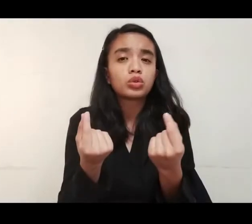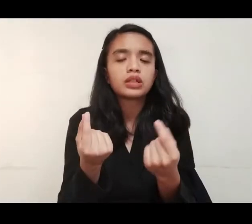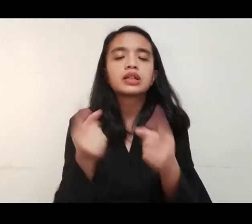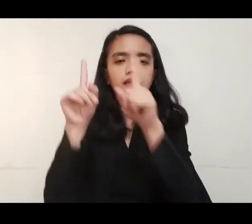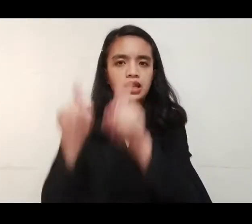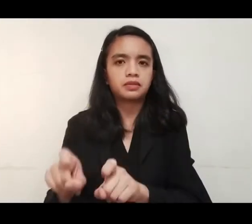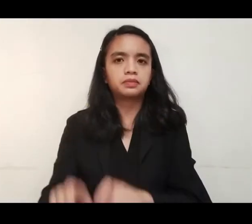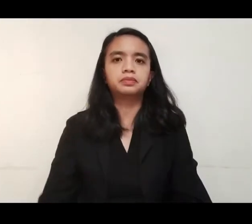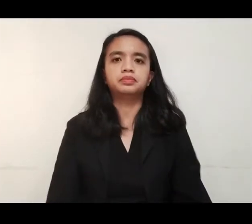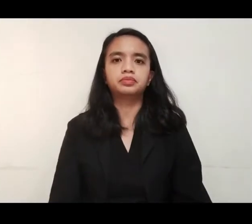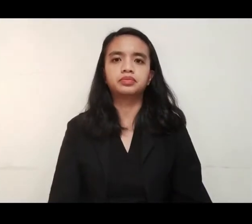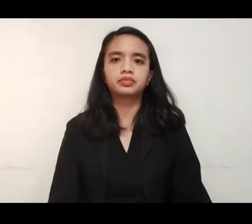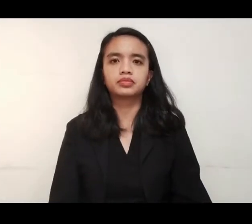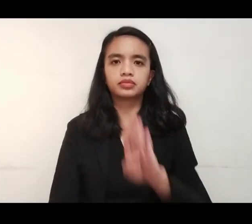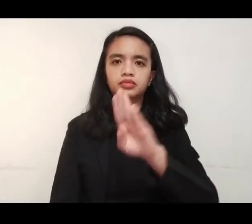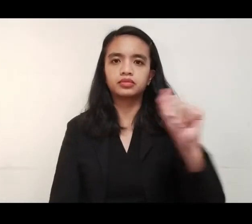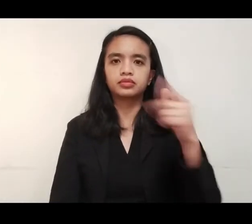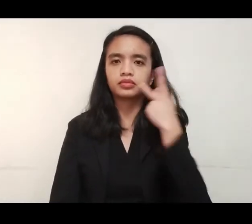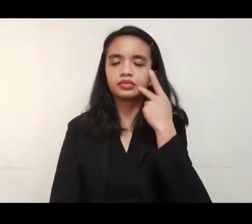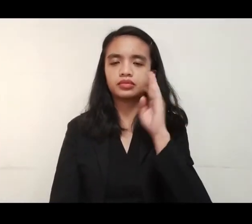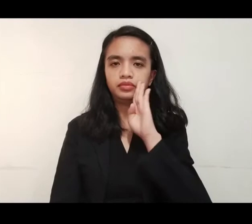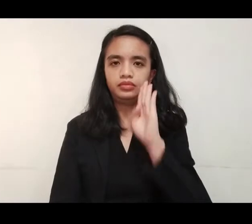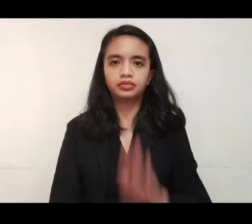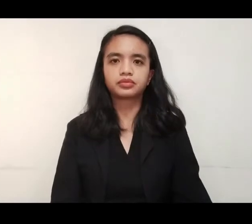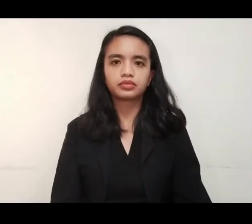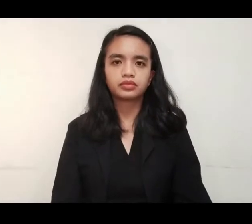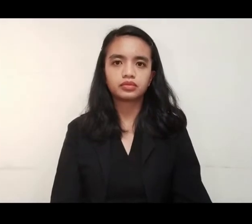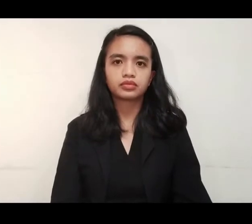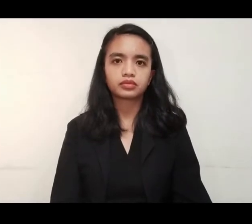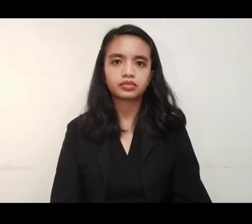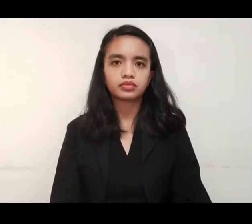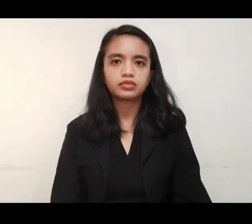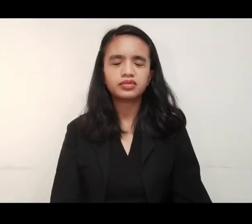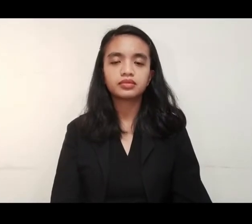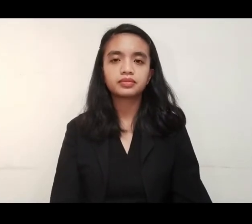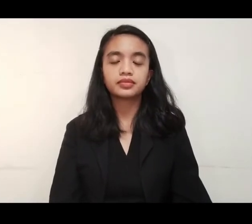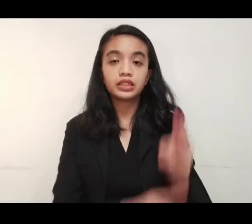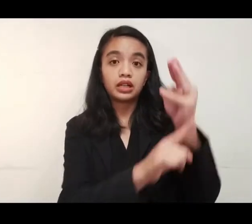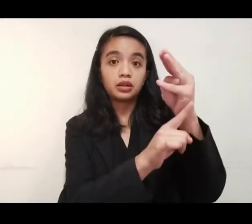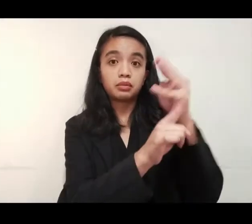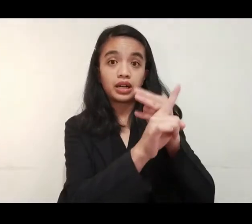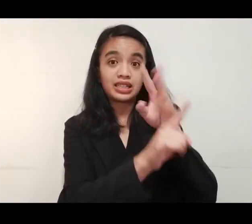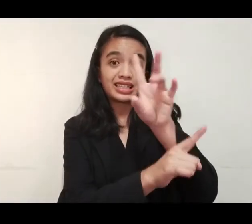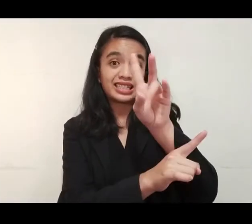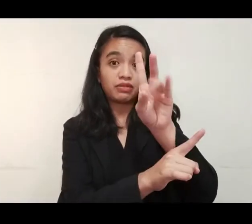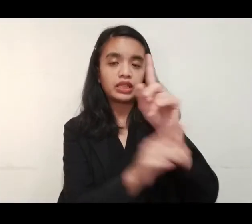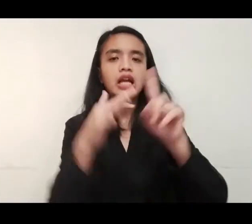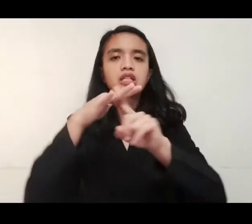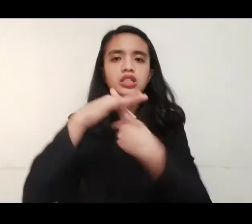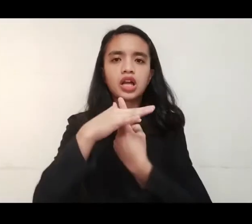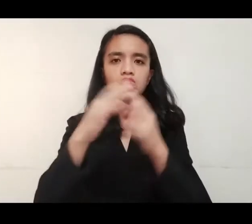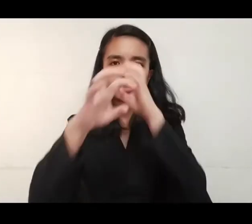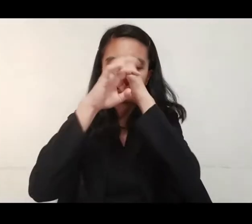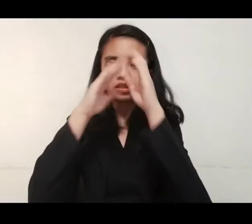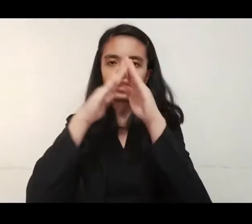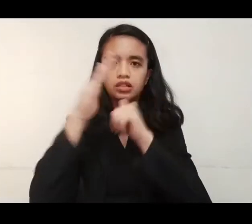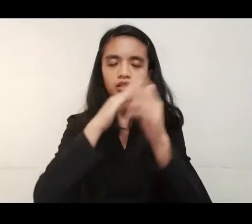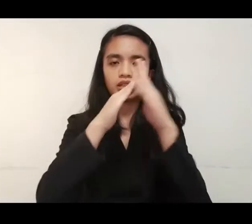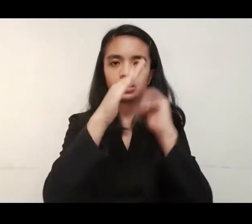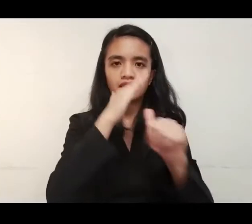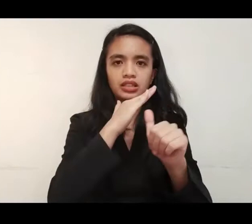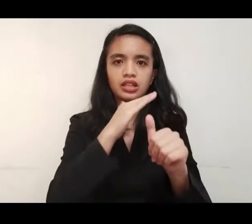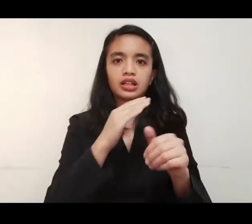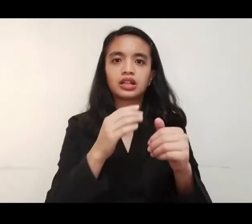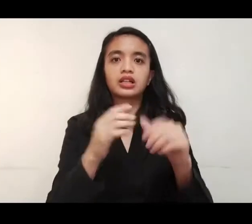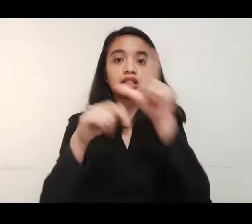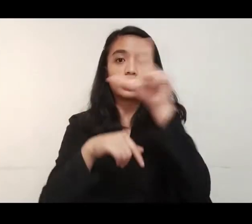Kim Bandarlipe, Palitang Amyanan. Mark 17, nang ipatupad ang ECQ sa